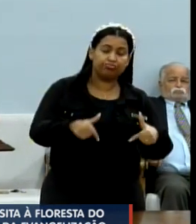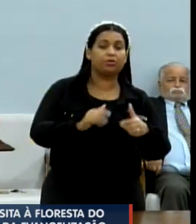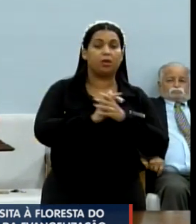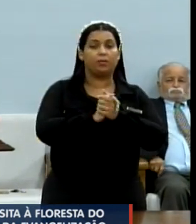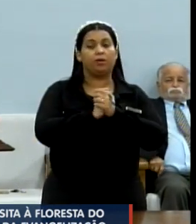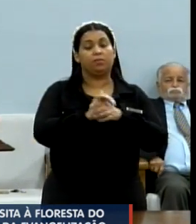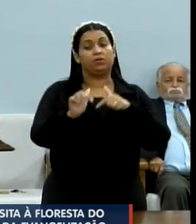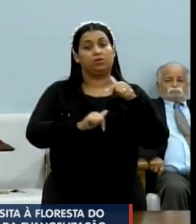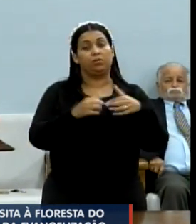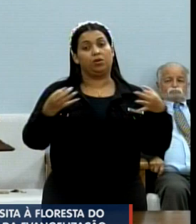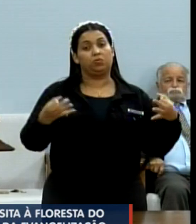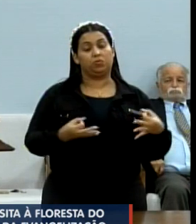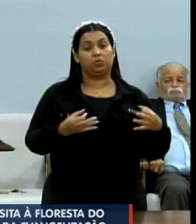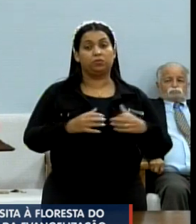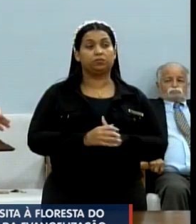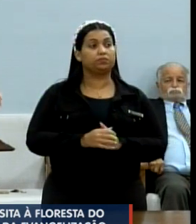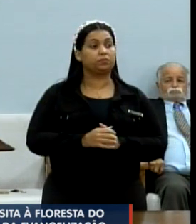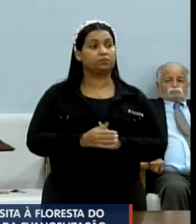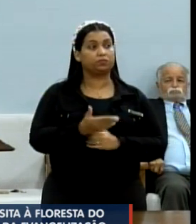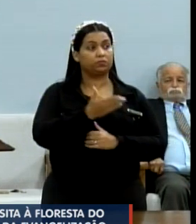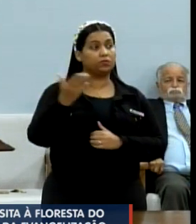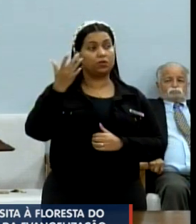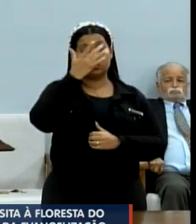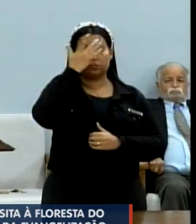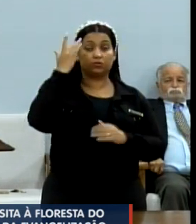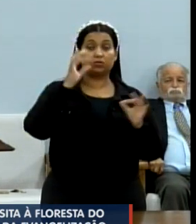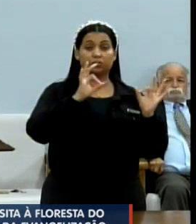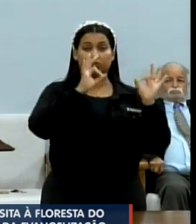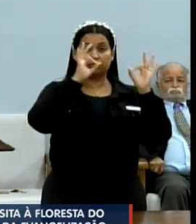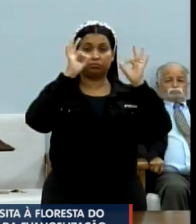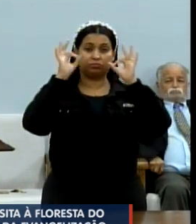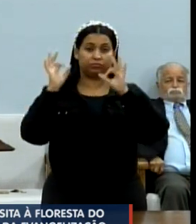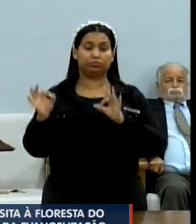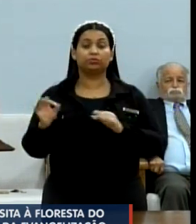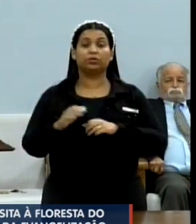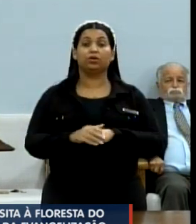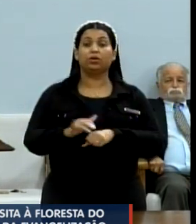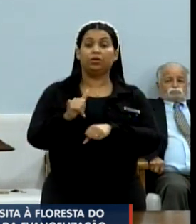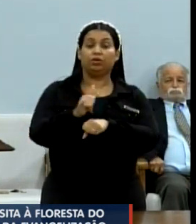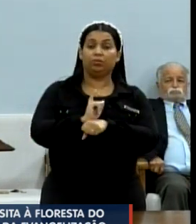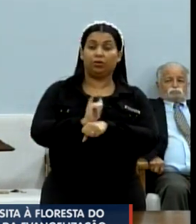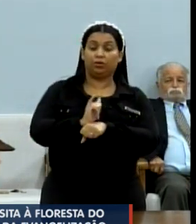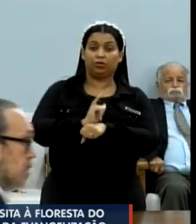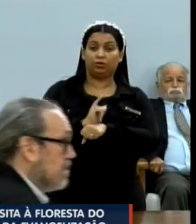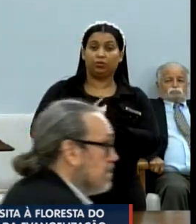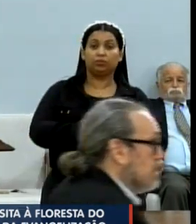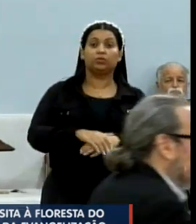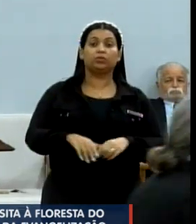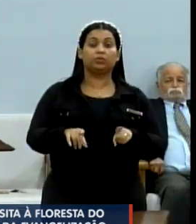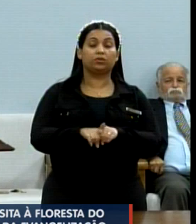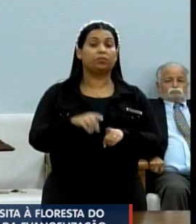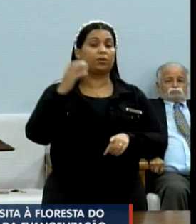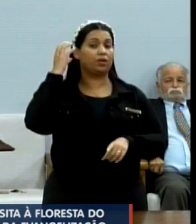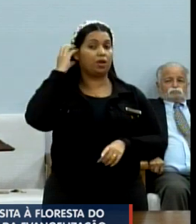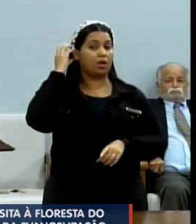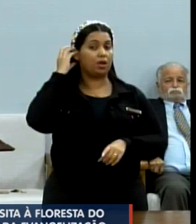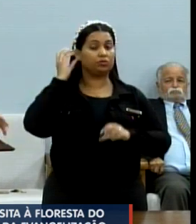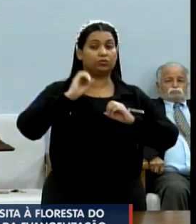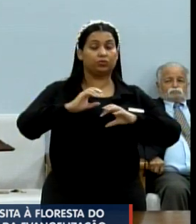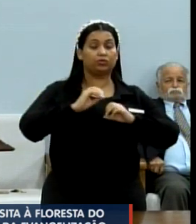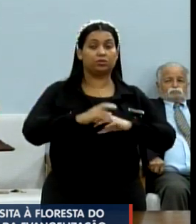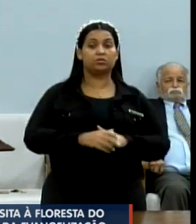Carlos, e público que nos assiste pelo YouTube, rádio educativa e afins,